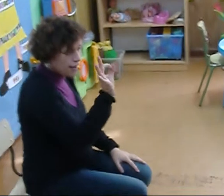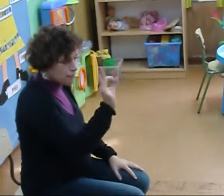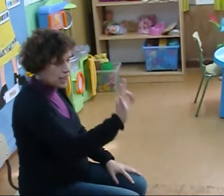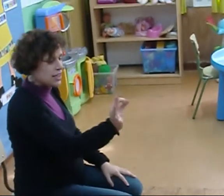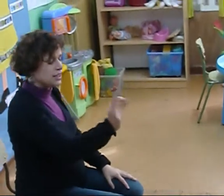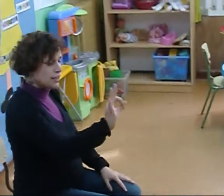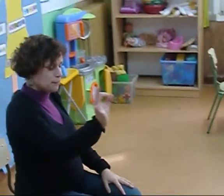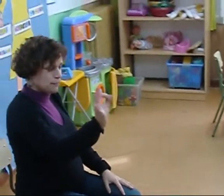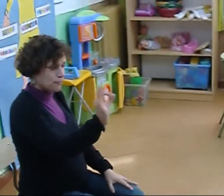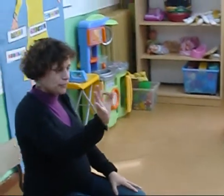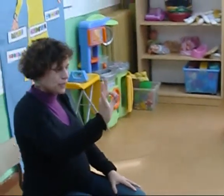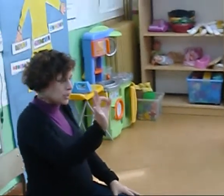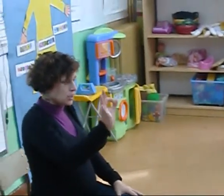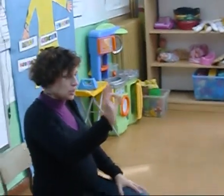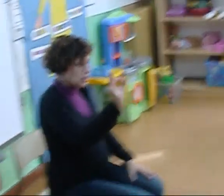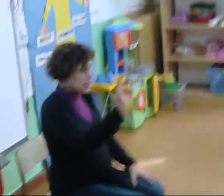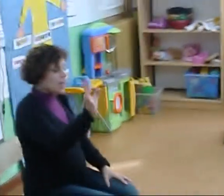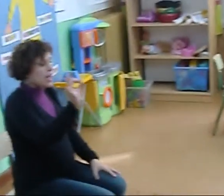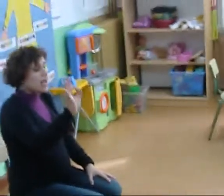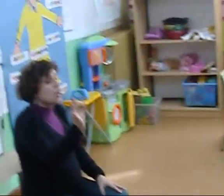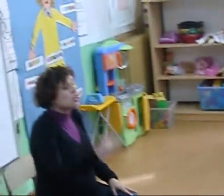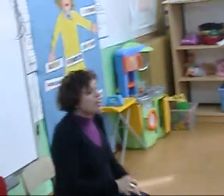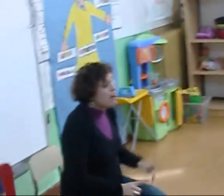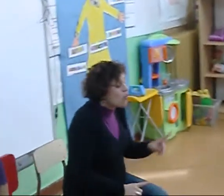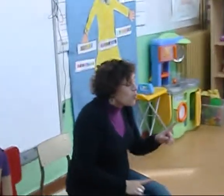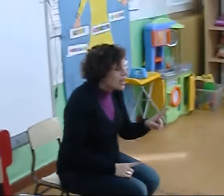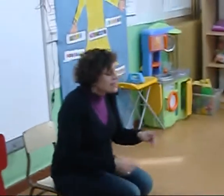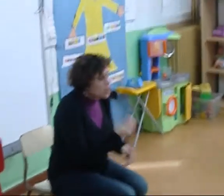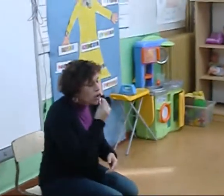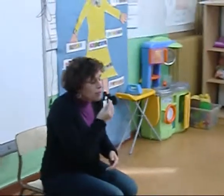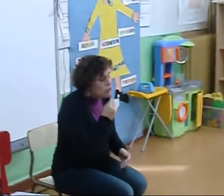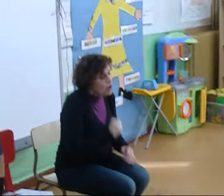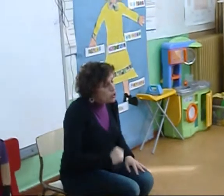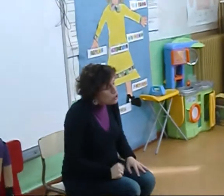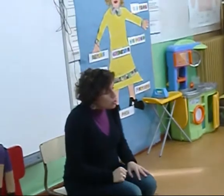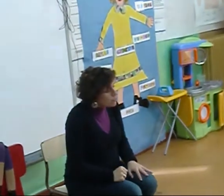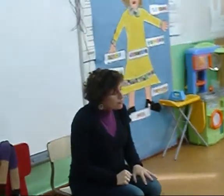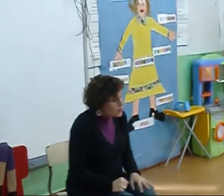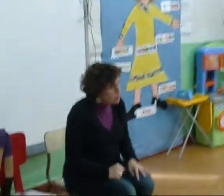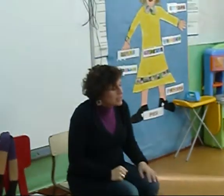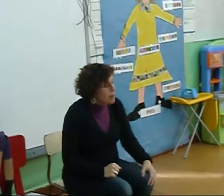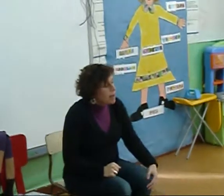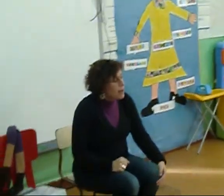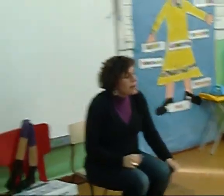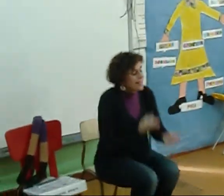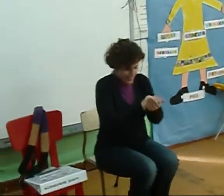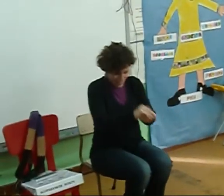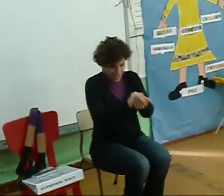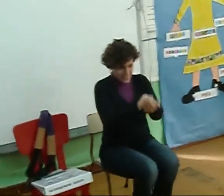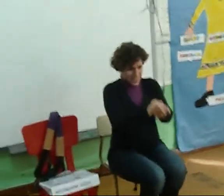Que así Todo un lado Nos queda unha que se come no magosto Como se chamaba? Castaña